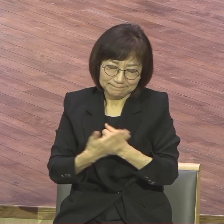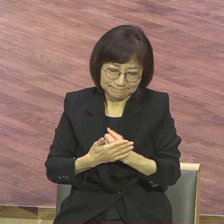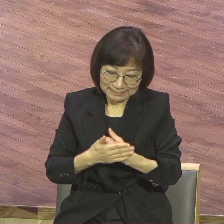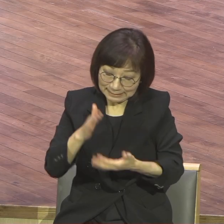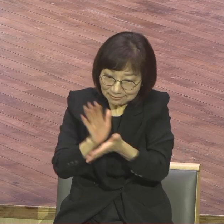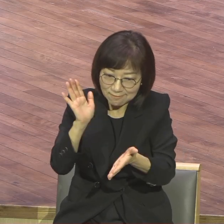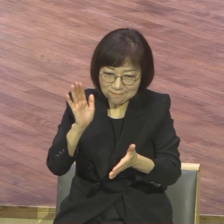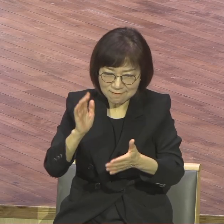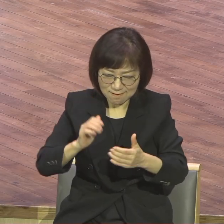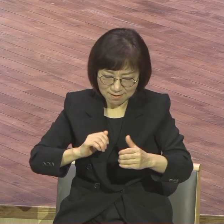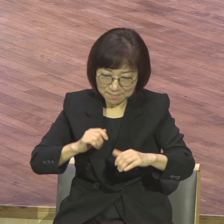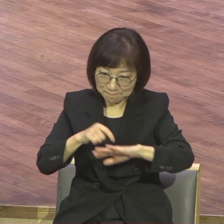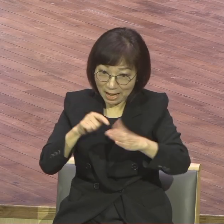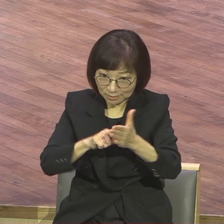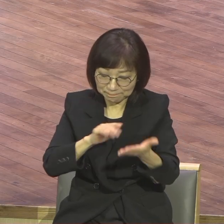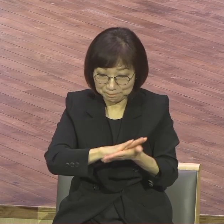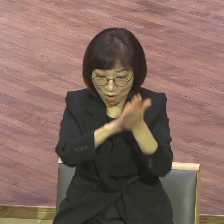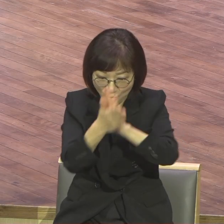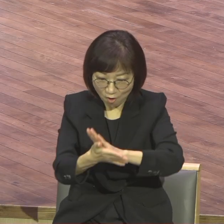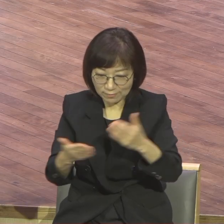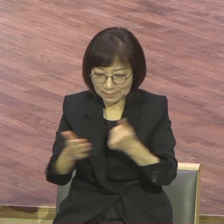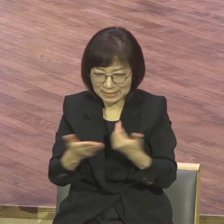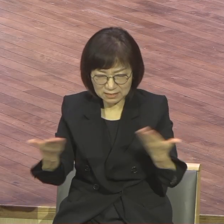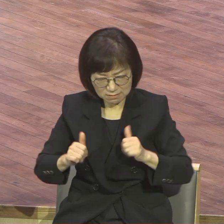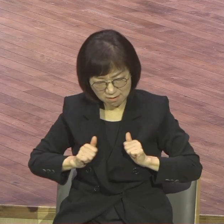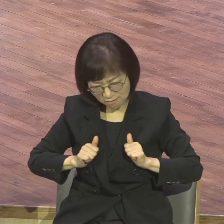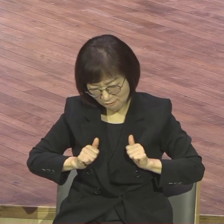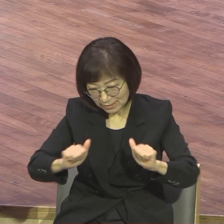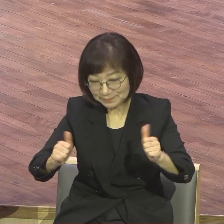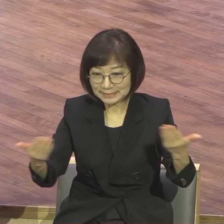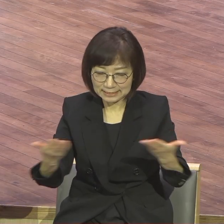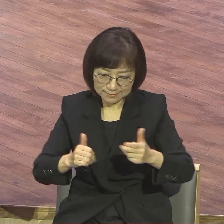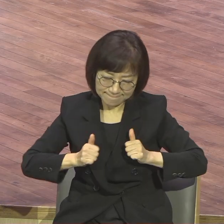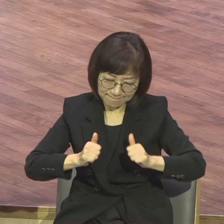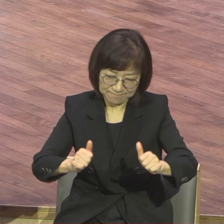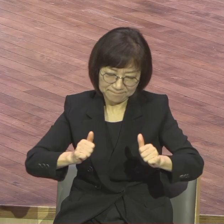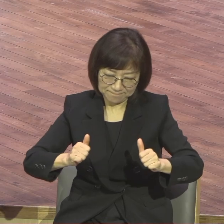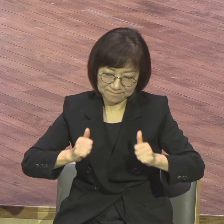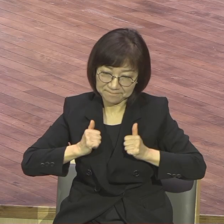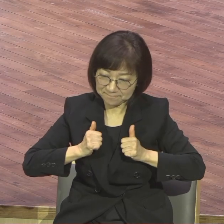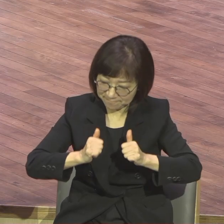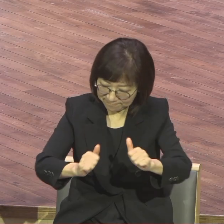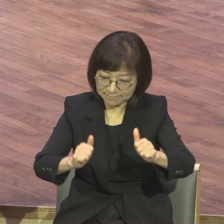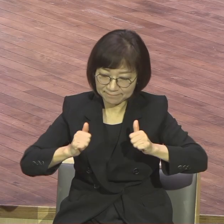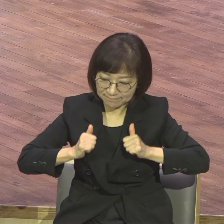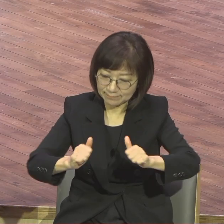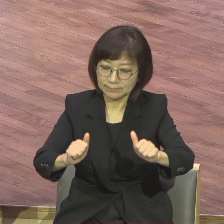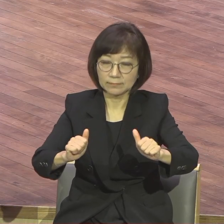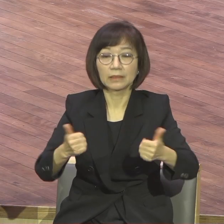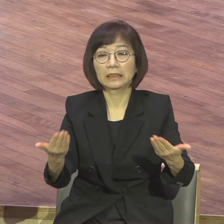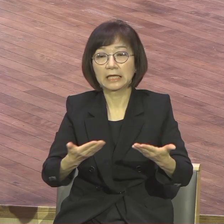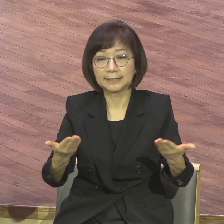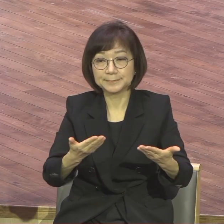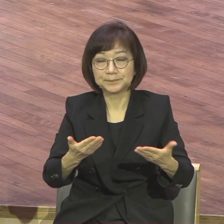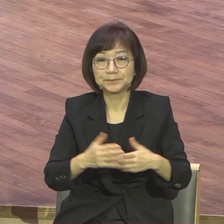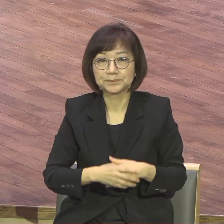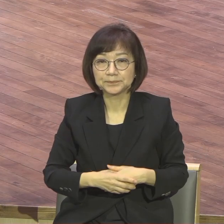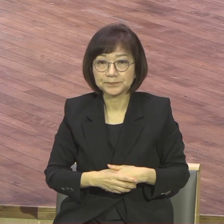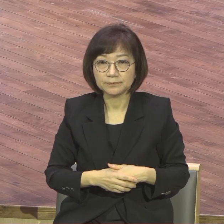그래서 그가 하는 일에 대해서 전심전력을 다해 일을 했습니다. 일해야 될 이유와 목적을 알았기